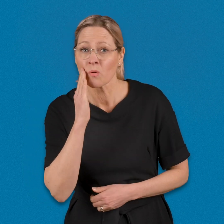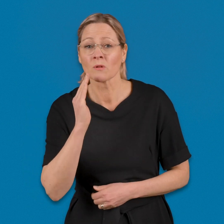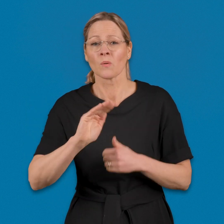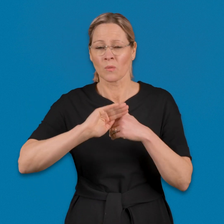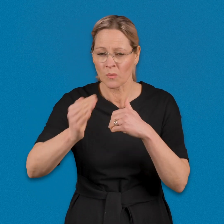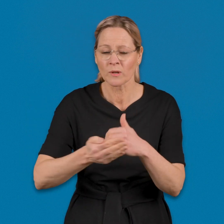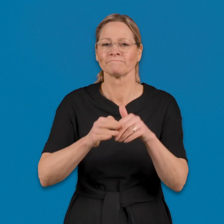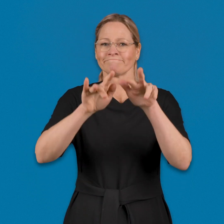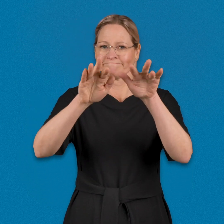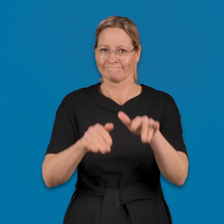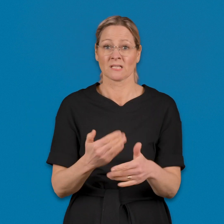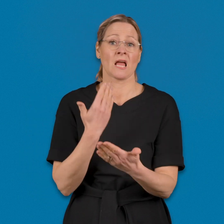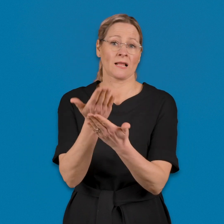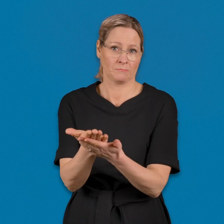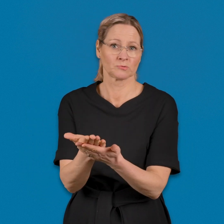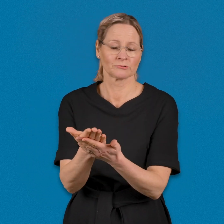voidaan pyytää täyttämään hakemus uudelleen.